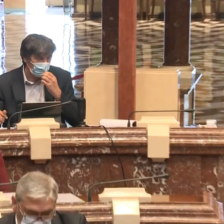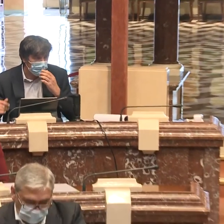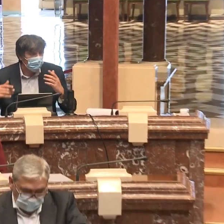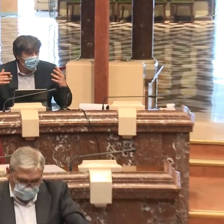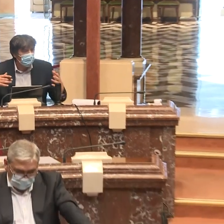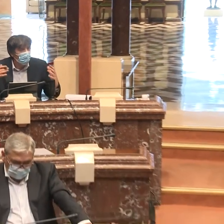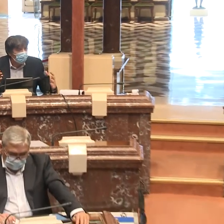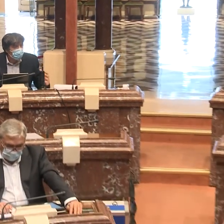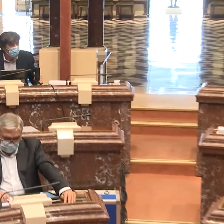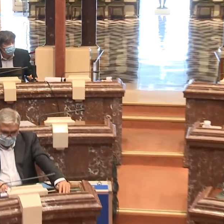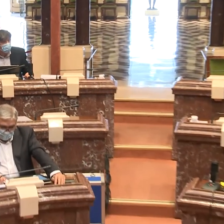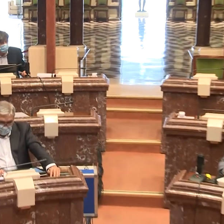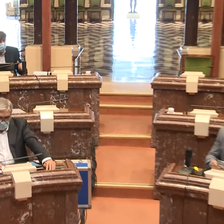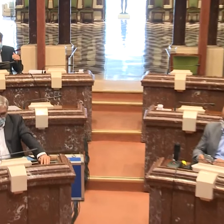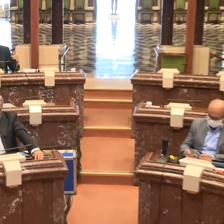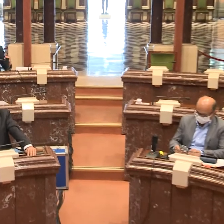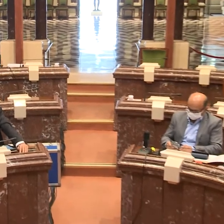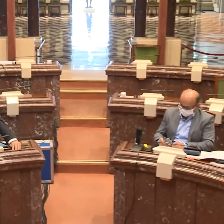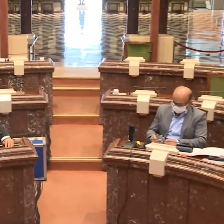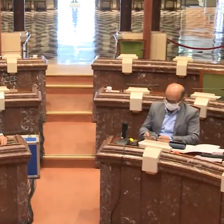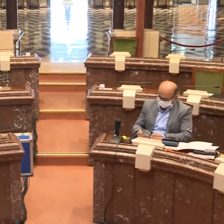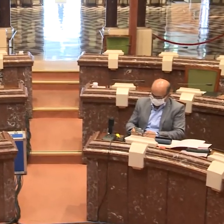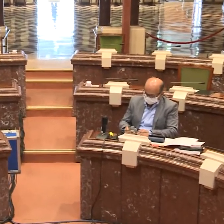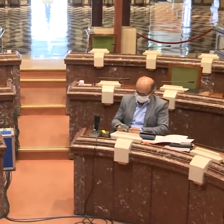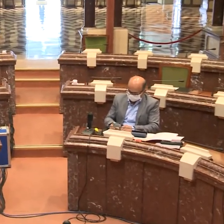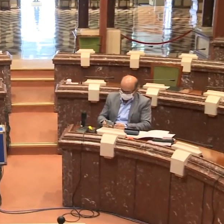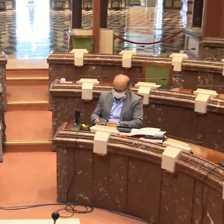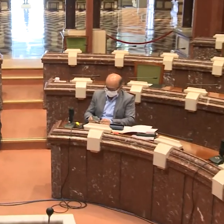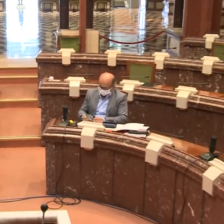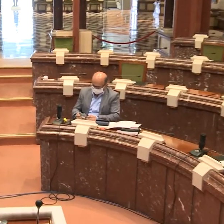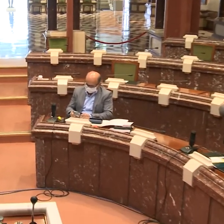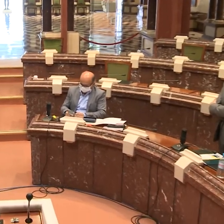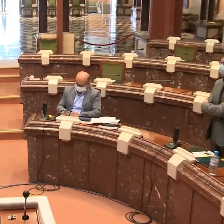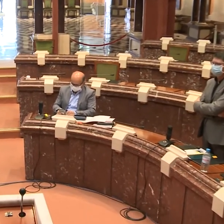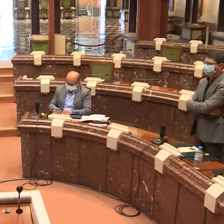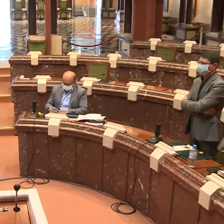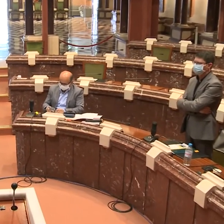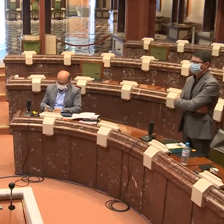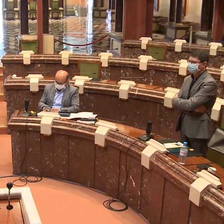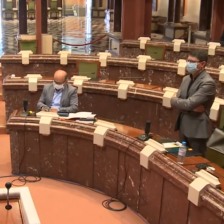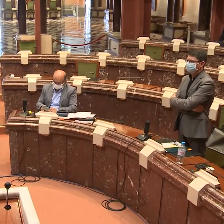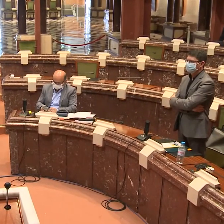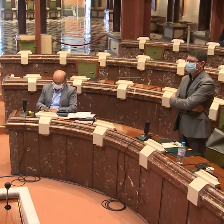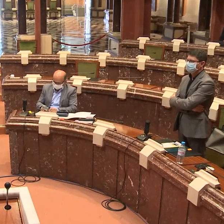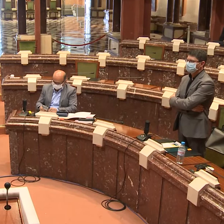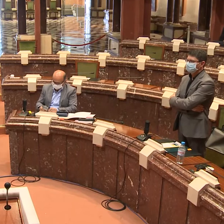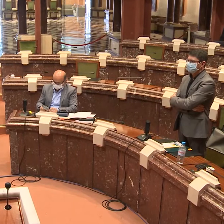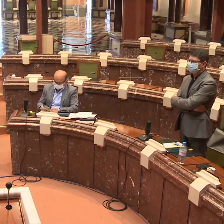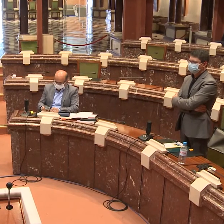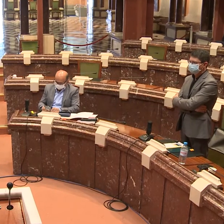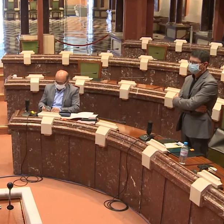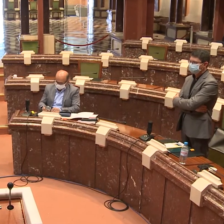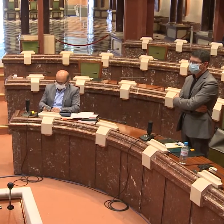dar voz, nunca mejor dicho, a un colectivo como el suyo que no debe tener diferencias a la hora de